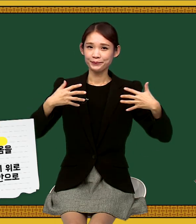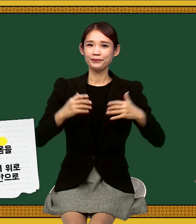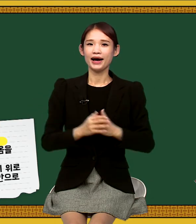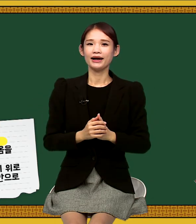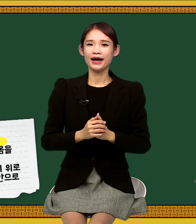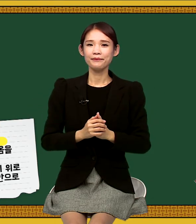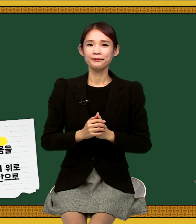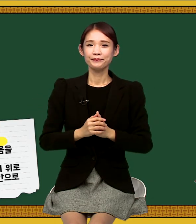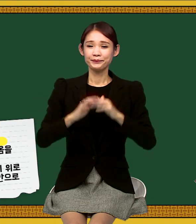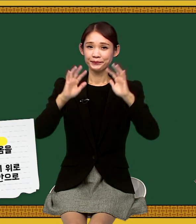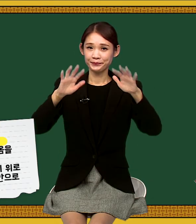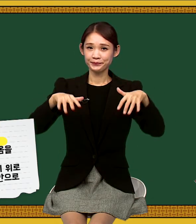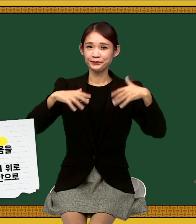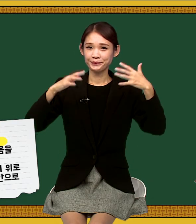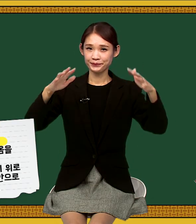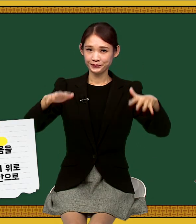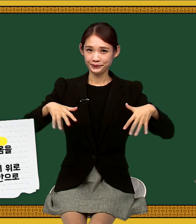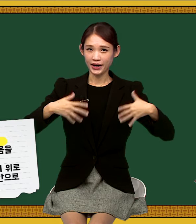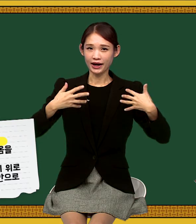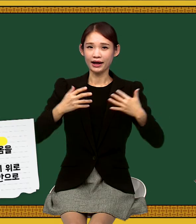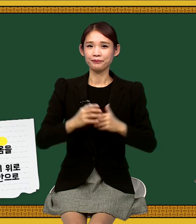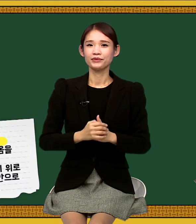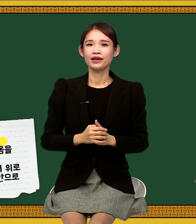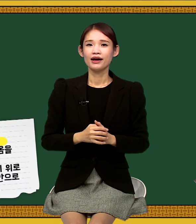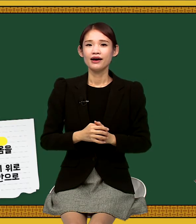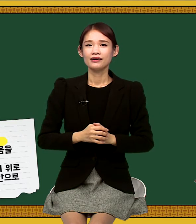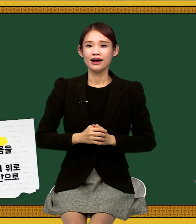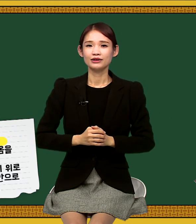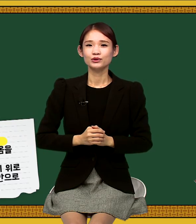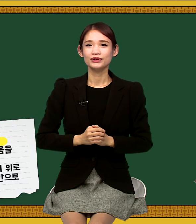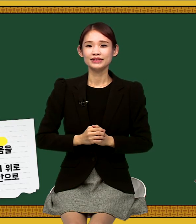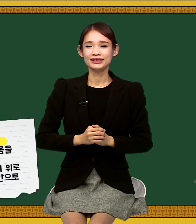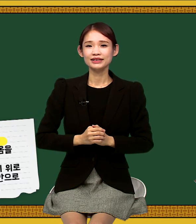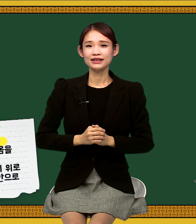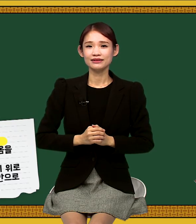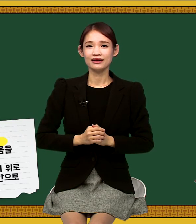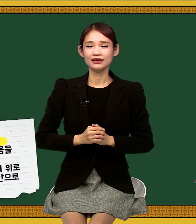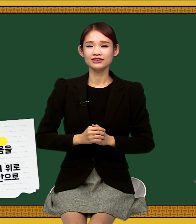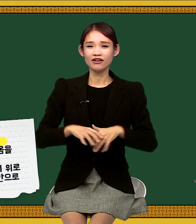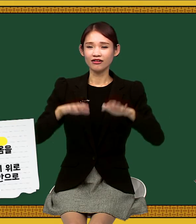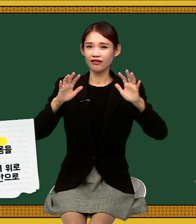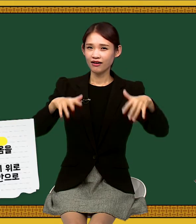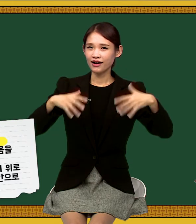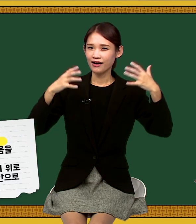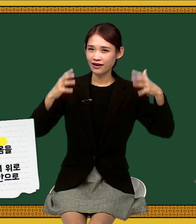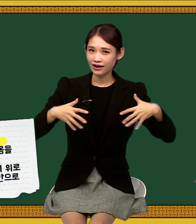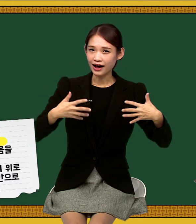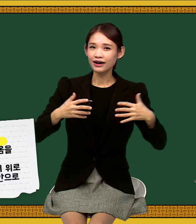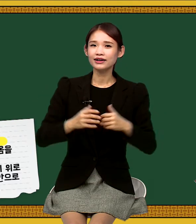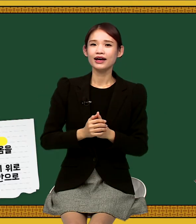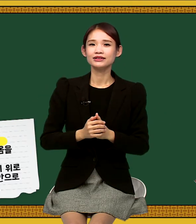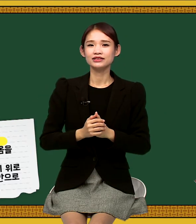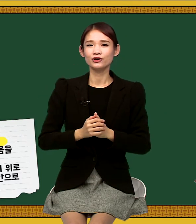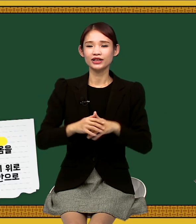바람, 바람 강도나 세기에 따라서 강하게 하시거나